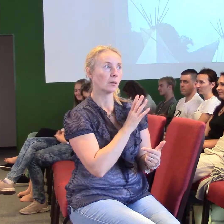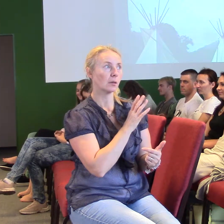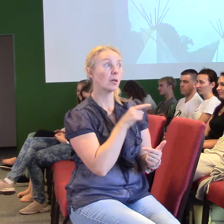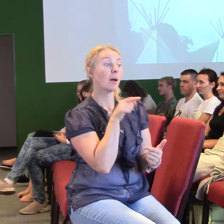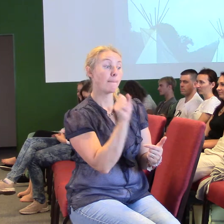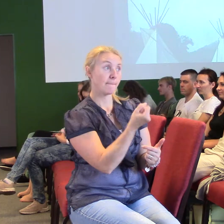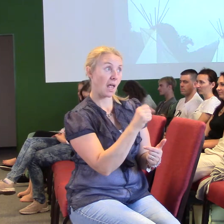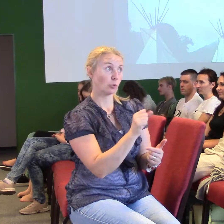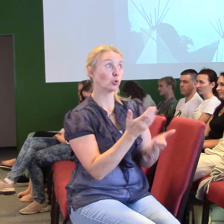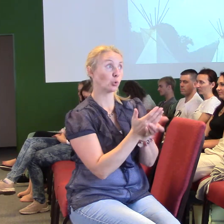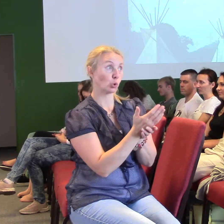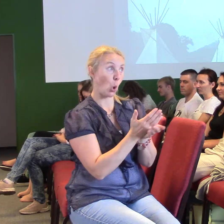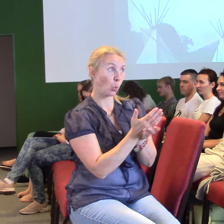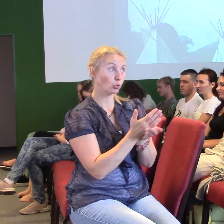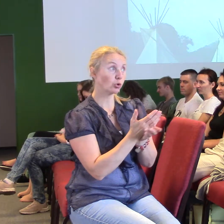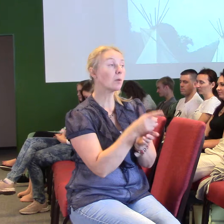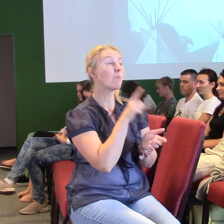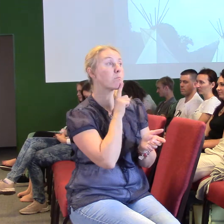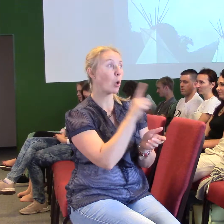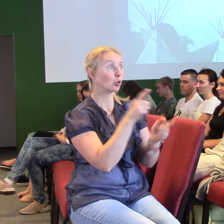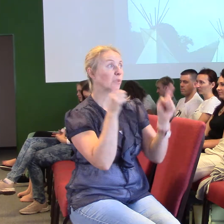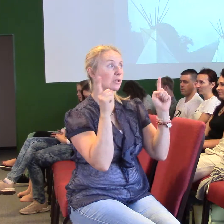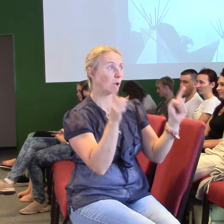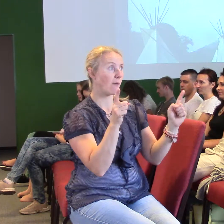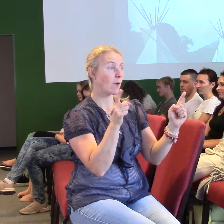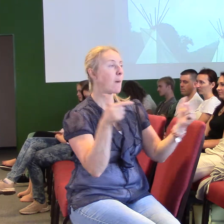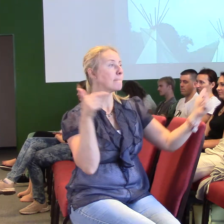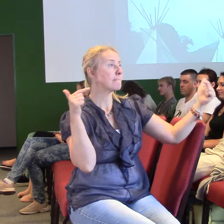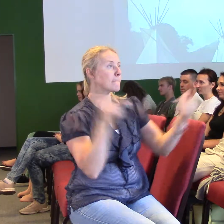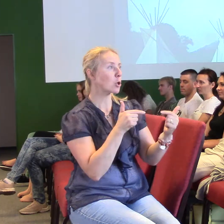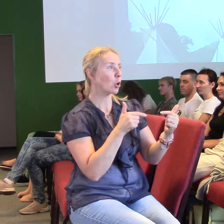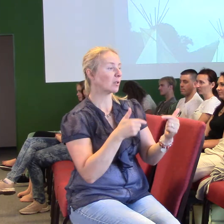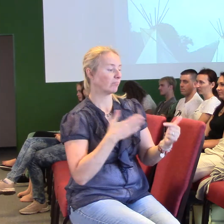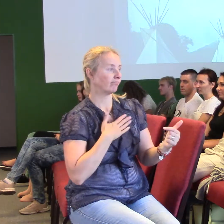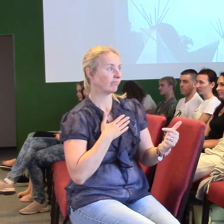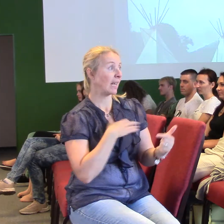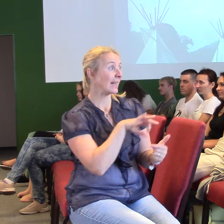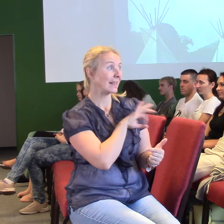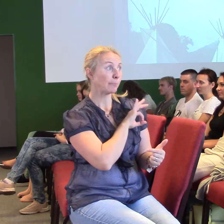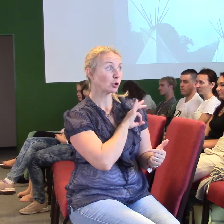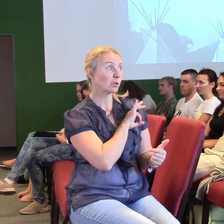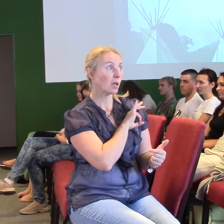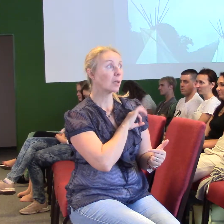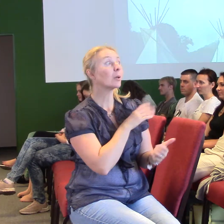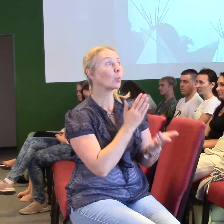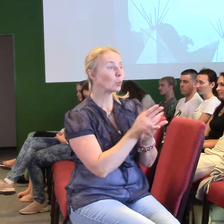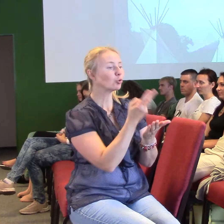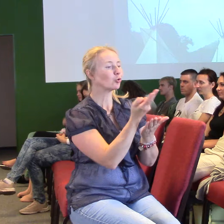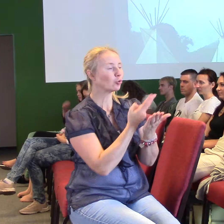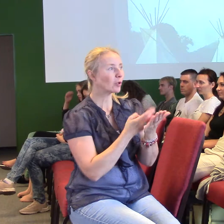meč, to Boží slovo, nám Bůh dal proti našemu nepříteli, o kterém se dočtete v Bibli. A to je